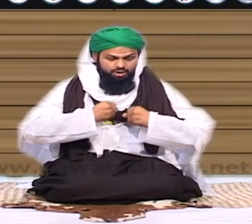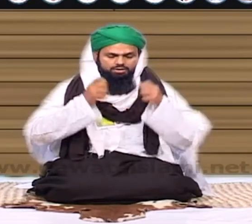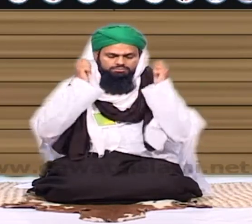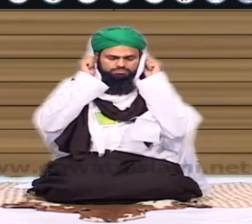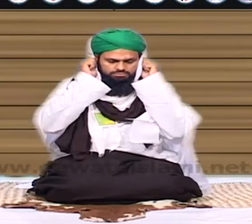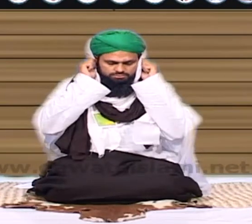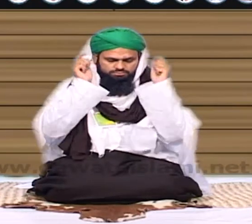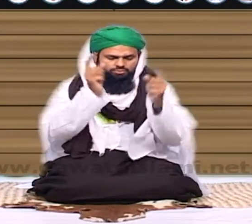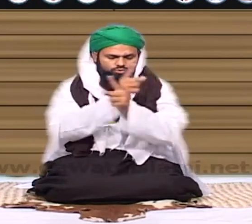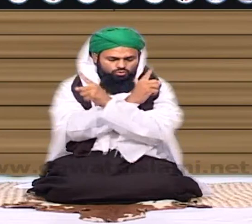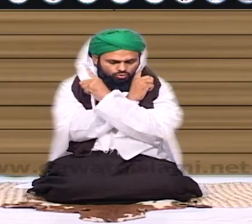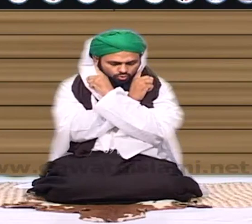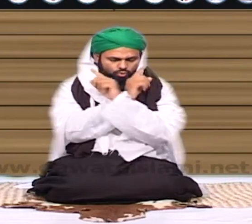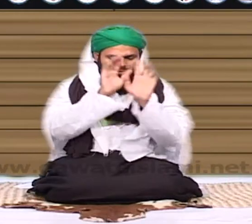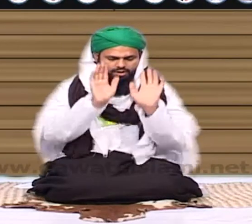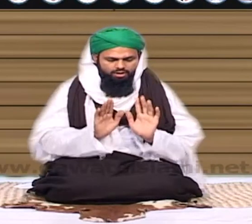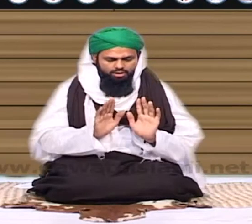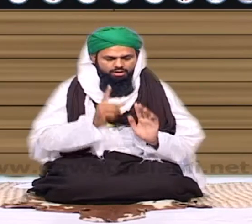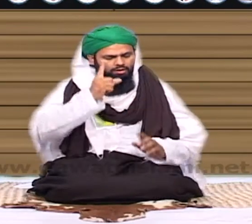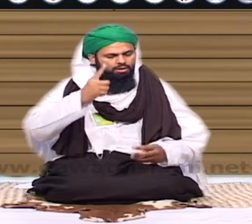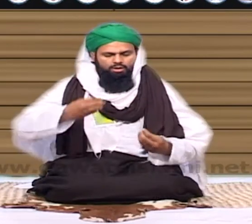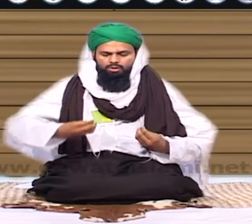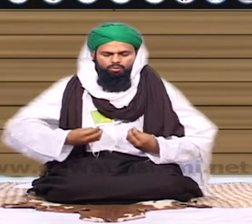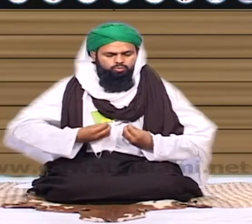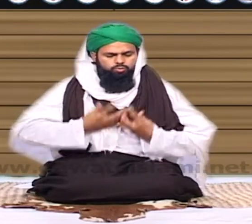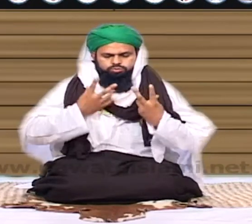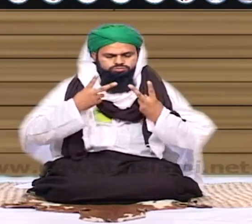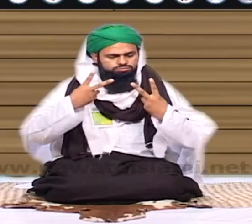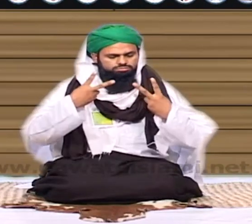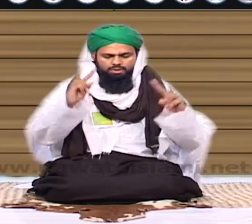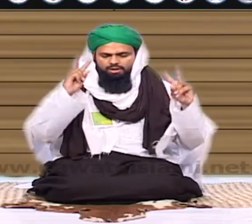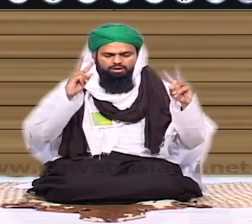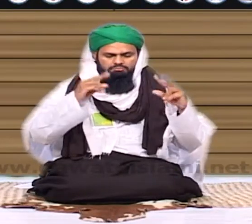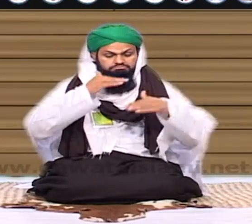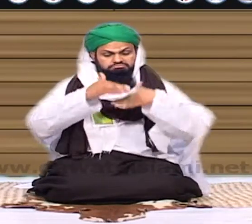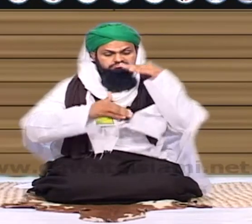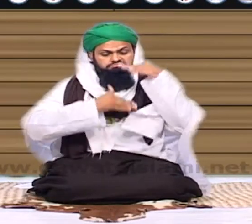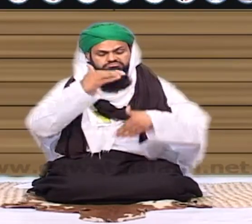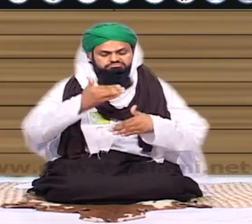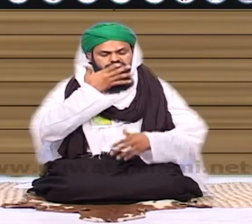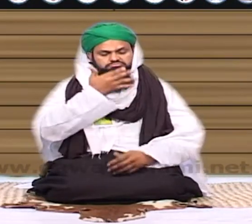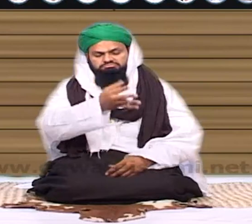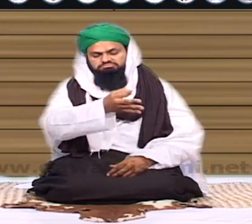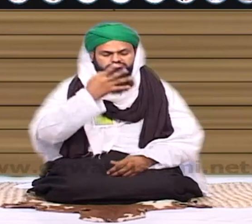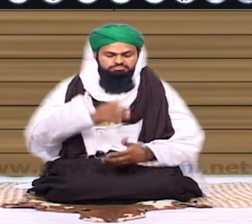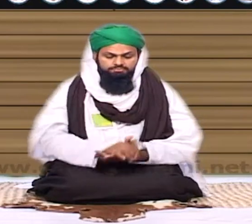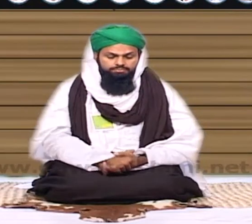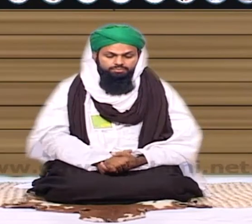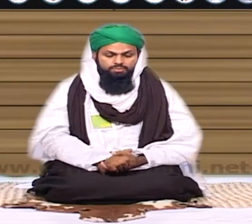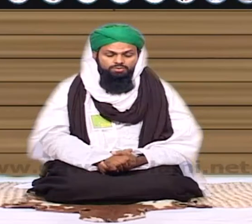واقعی جوان جو توبہ کرنے والا ہوتا ہے اس کا مطبع بہت بڑا تھا ایک